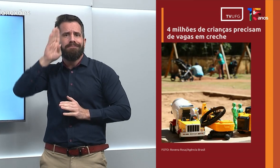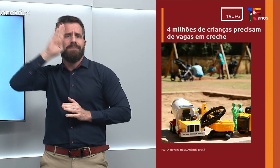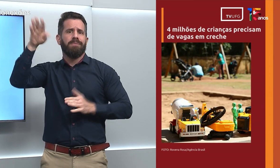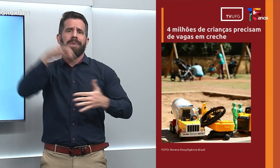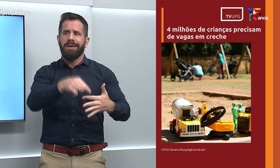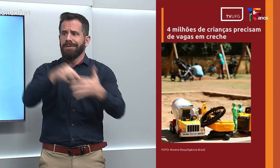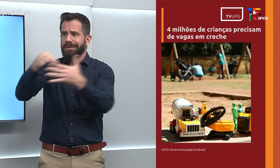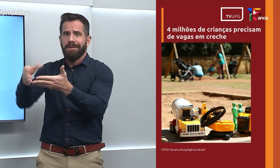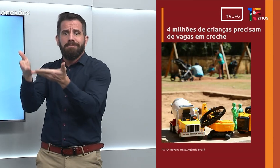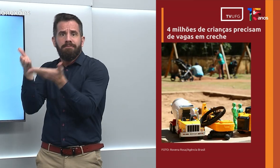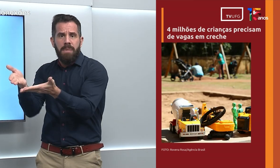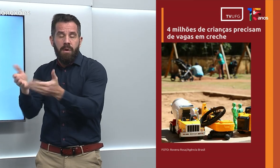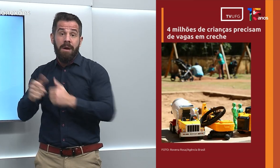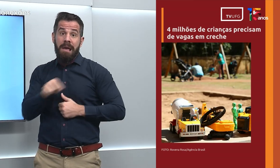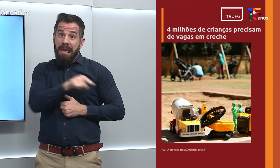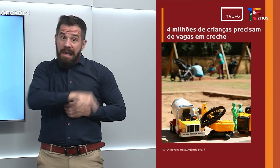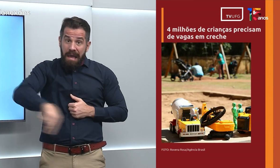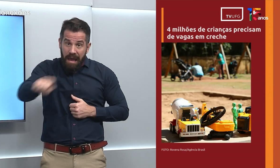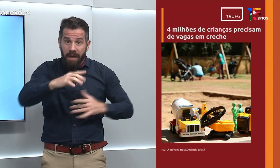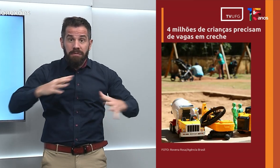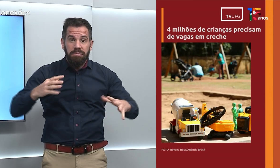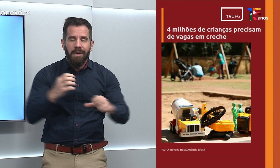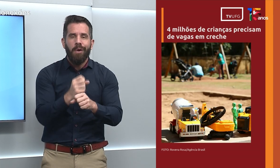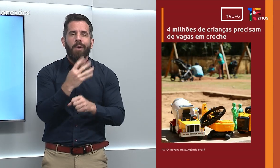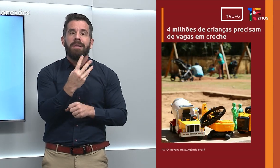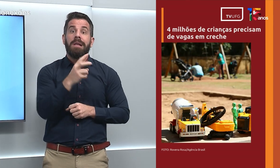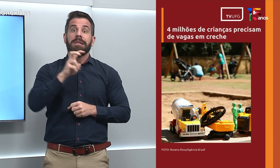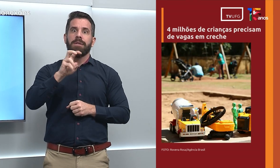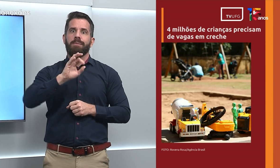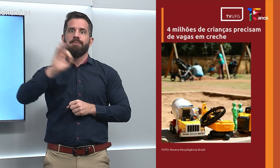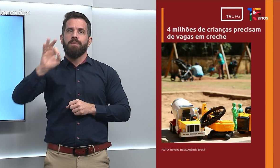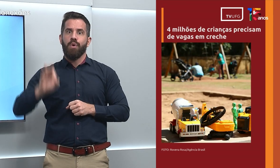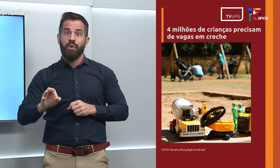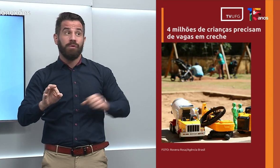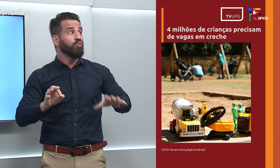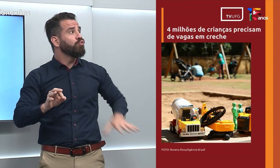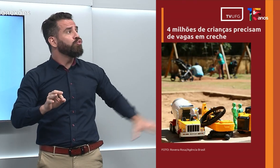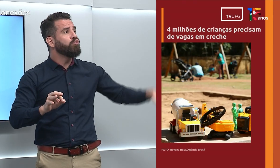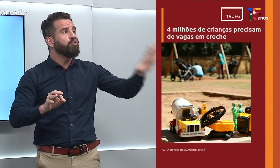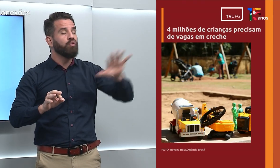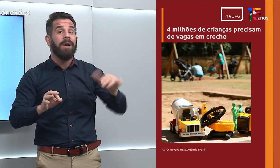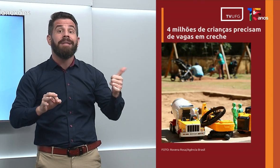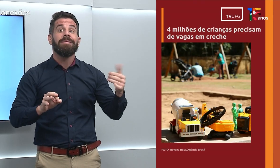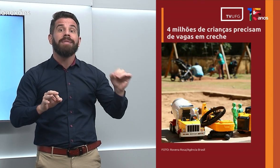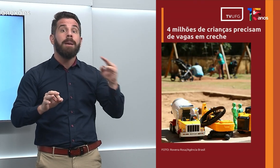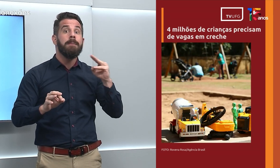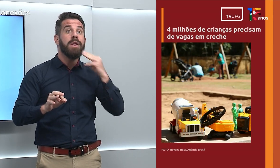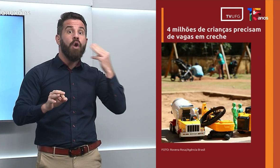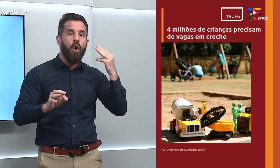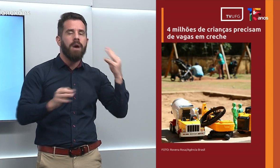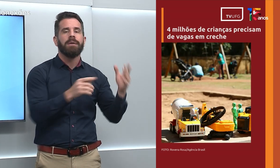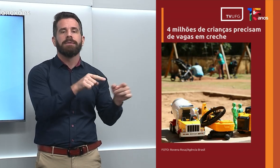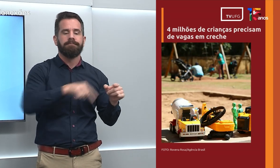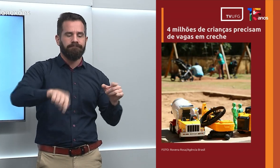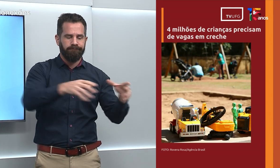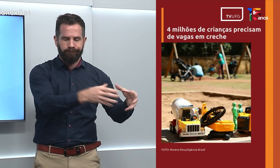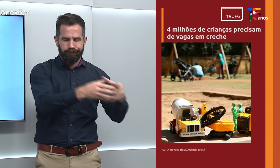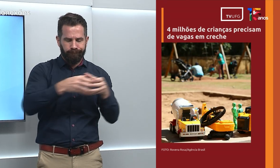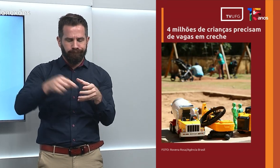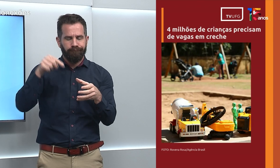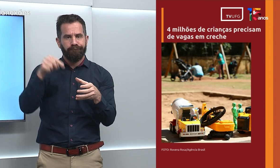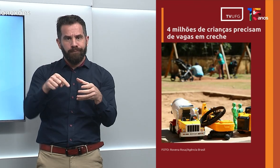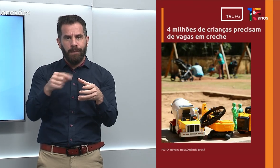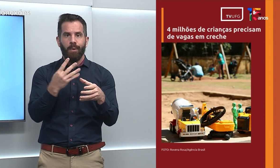representam 45% do total, de quase 10 milhões de crianças brasileiras